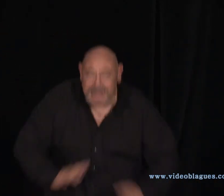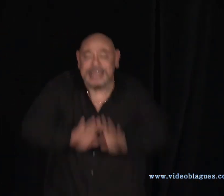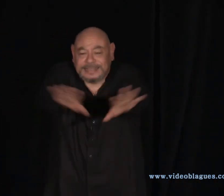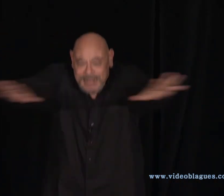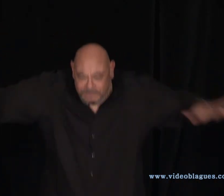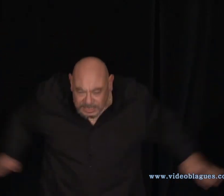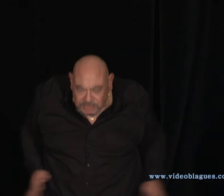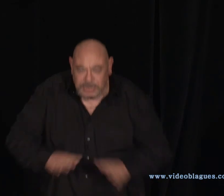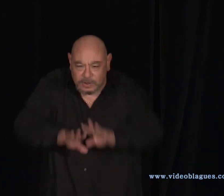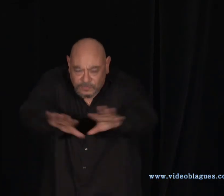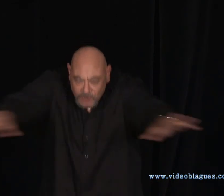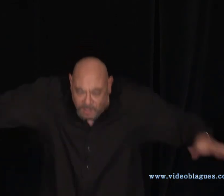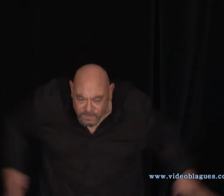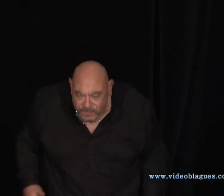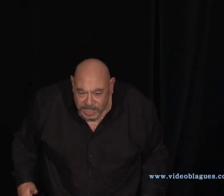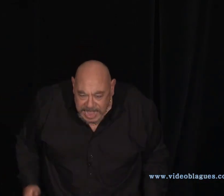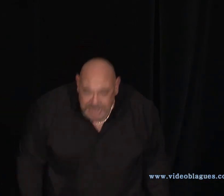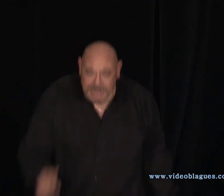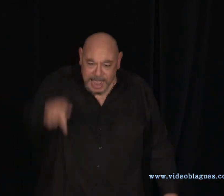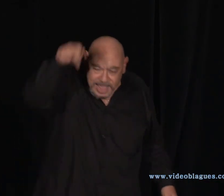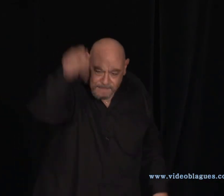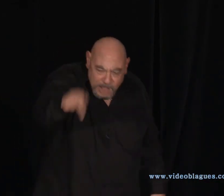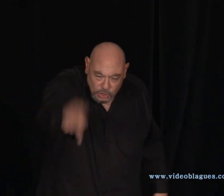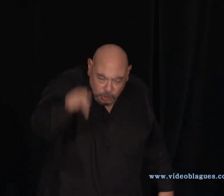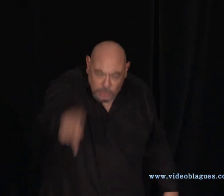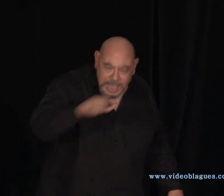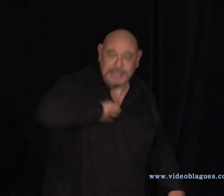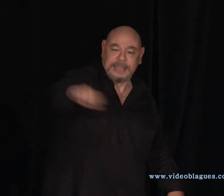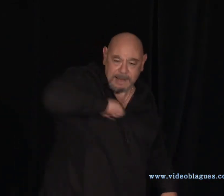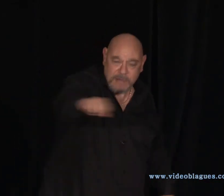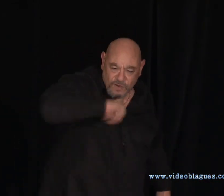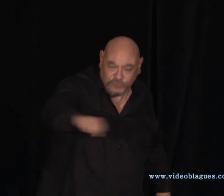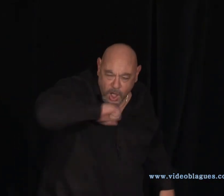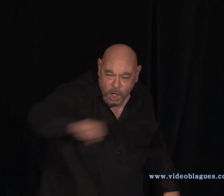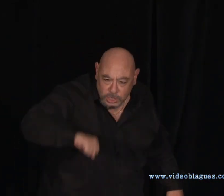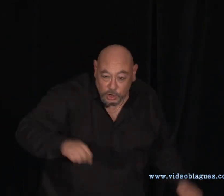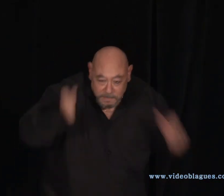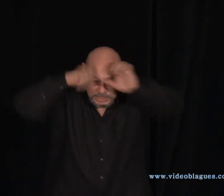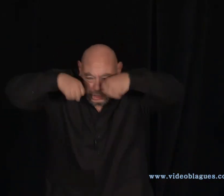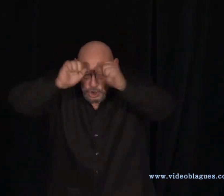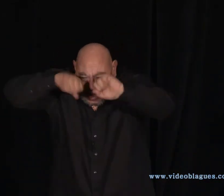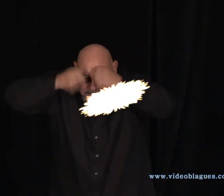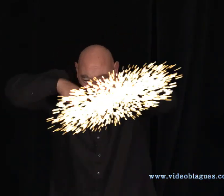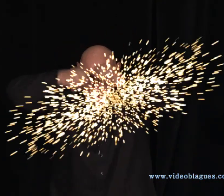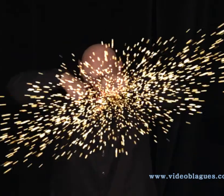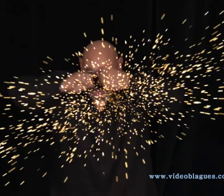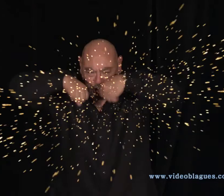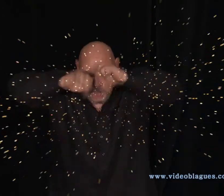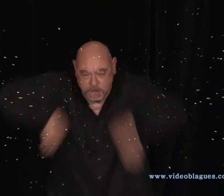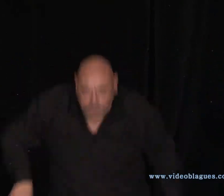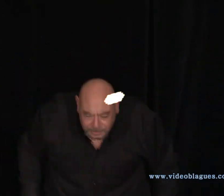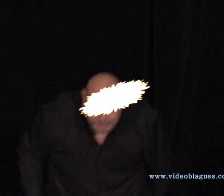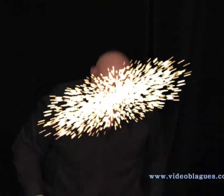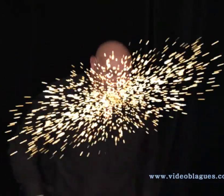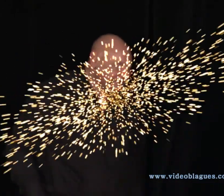allait traverser le fleuve, il allait m'enculer tellement fort que mes yeux n'allaient me sortir ! »